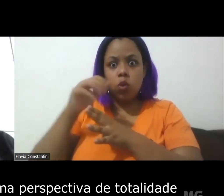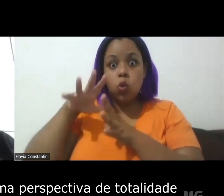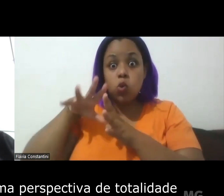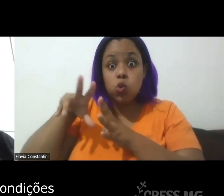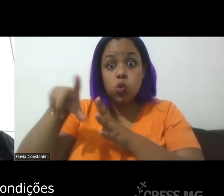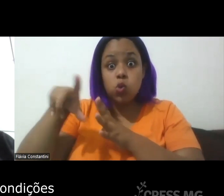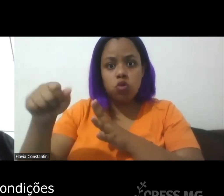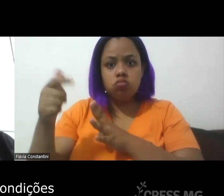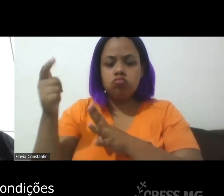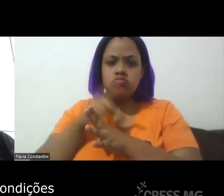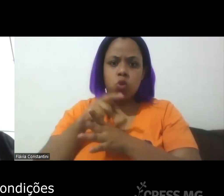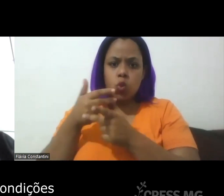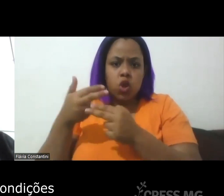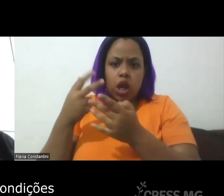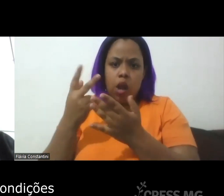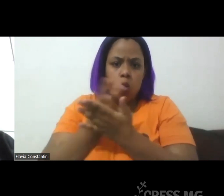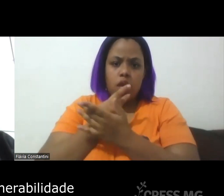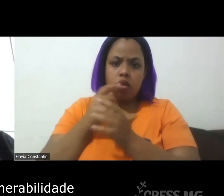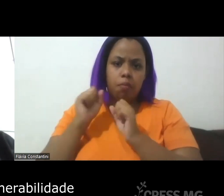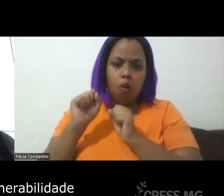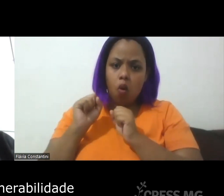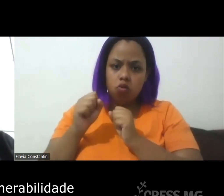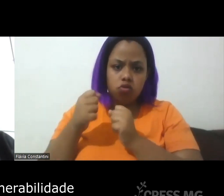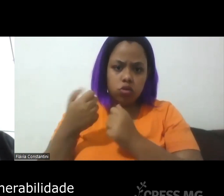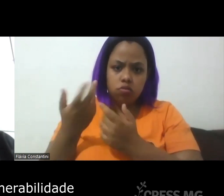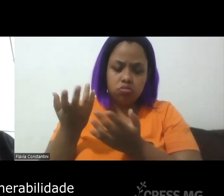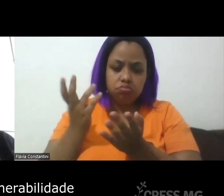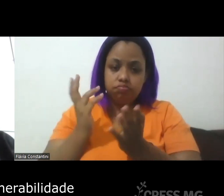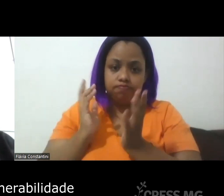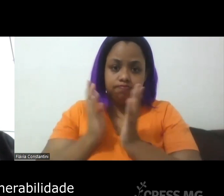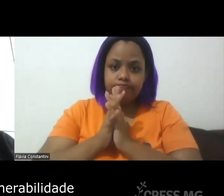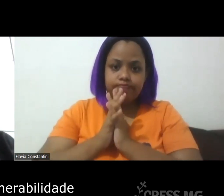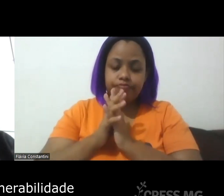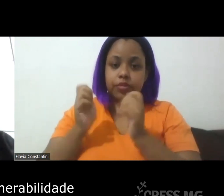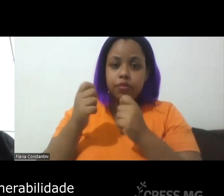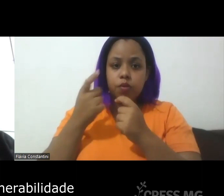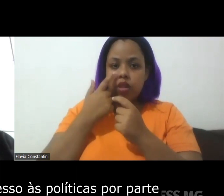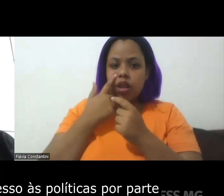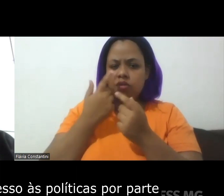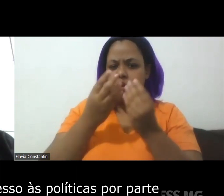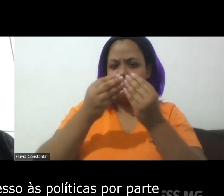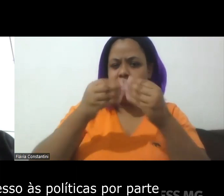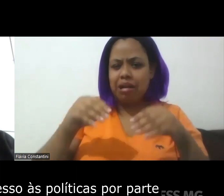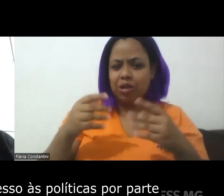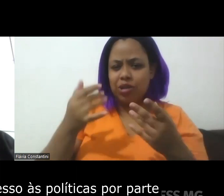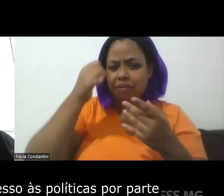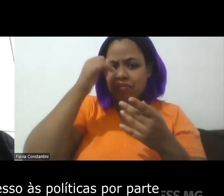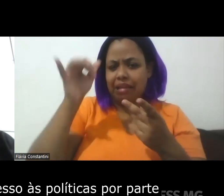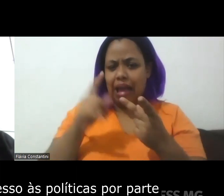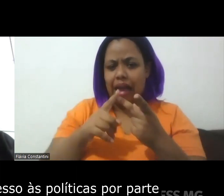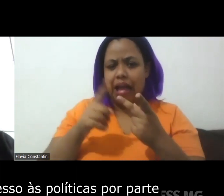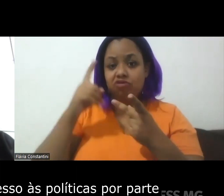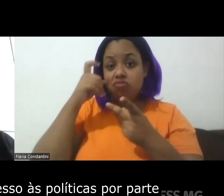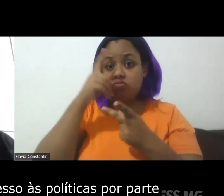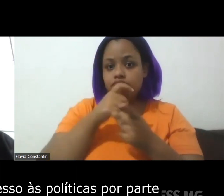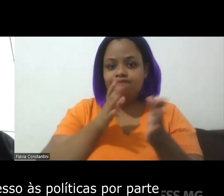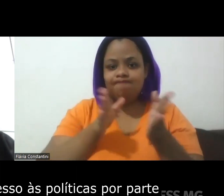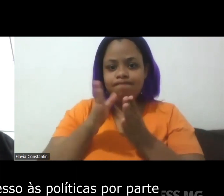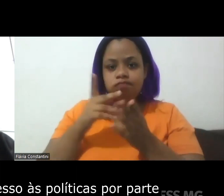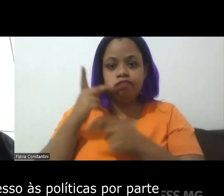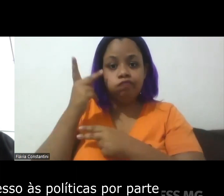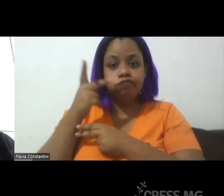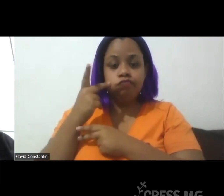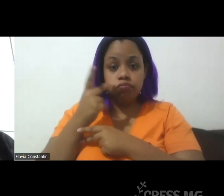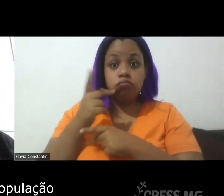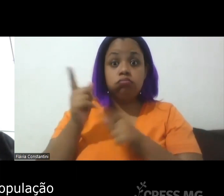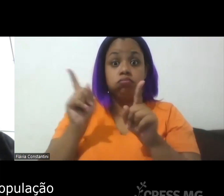as condições de vulnerabilidade, de dificuldade de acesso às políticas por